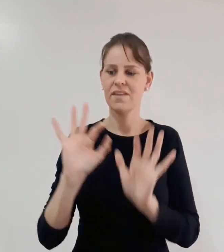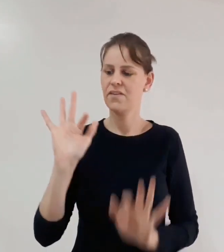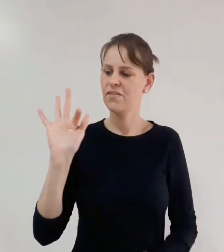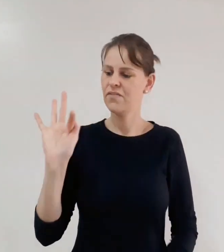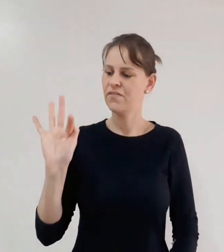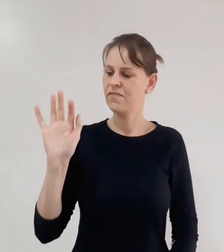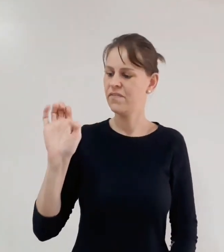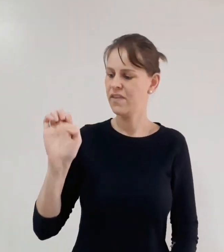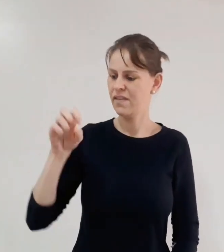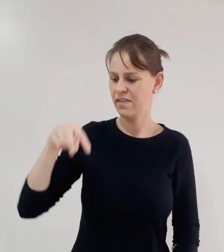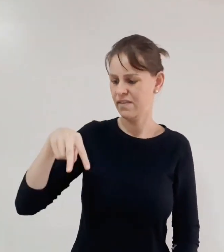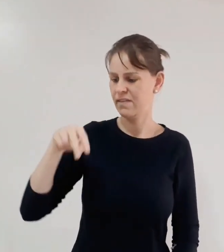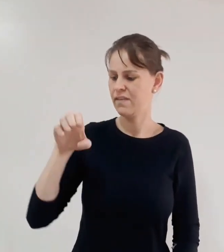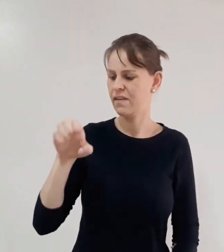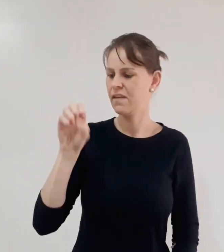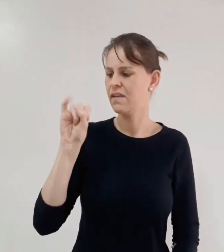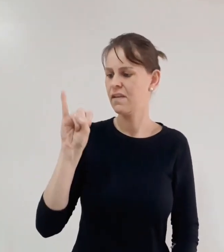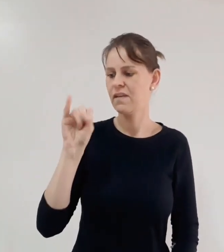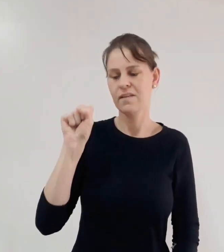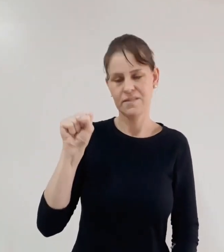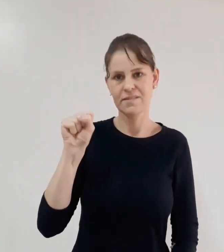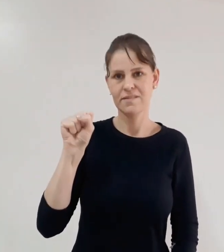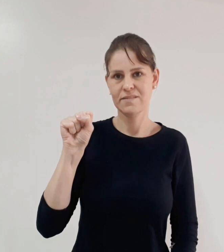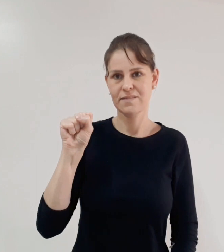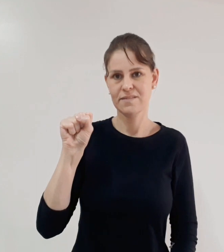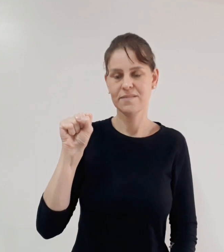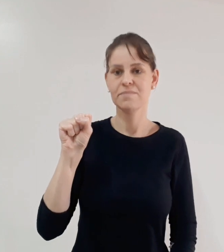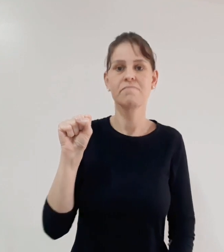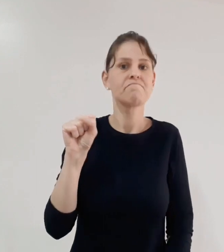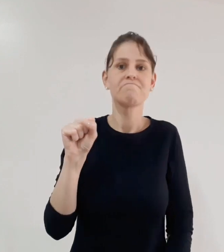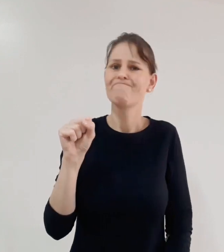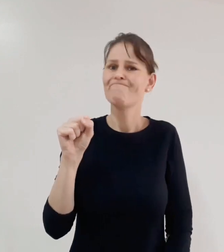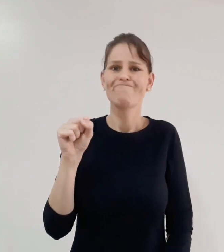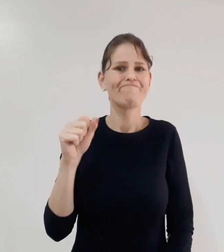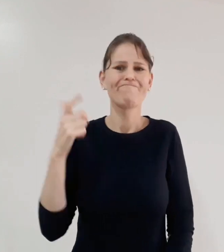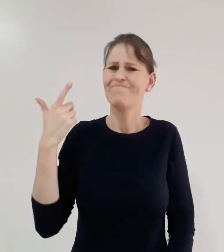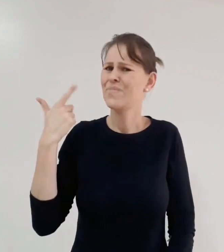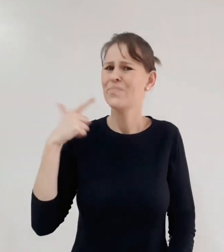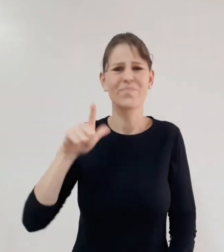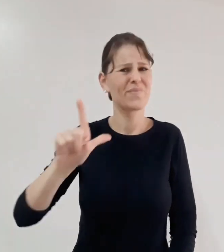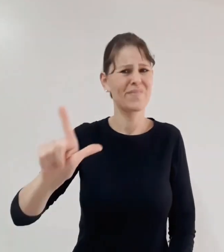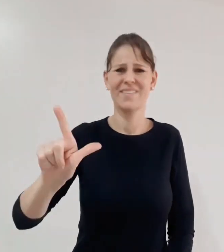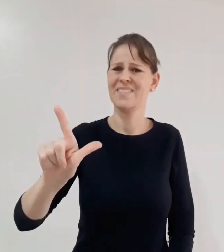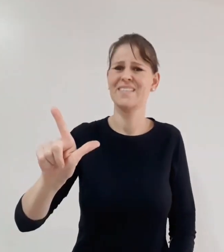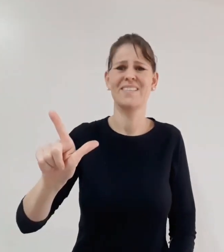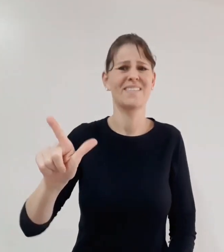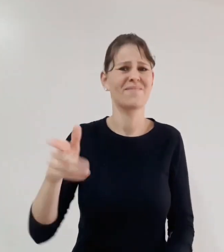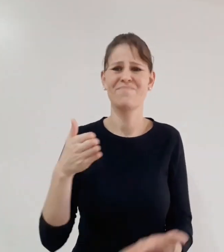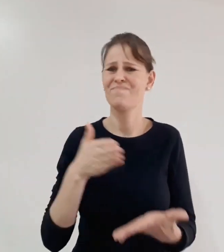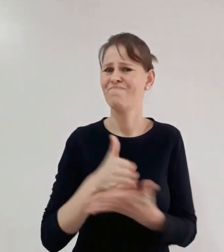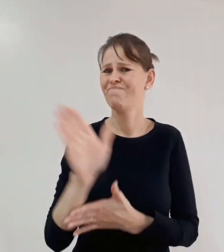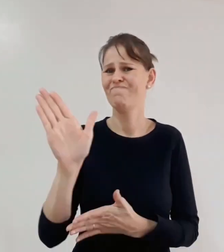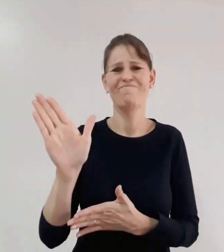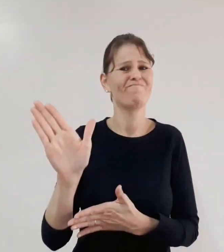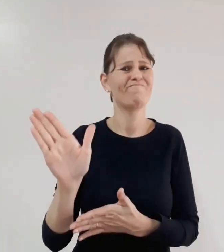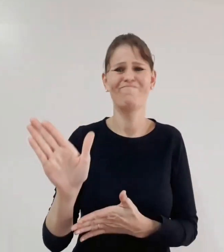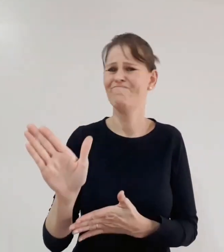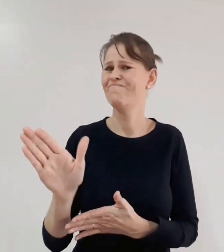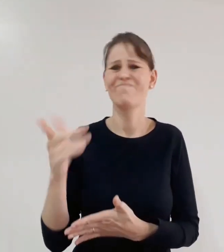eu tive a oportunidade de fazer o ProLibras e mais à frente eu também tive a oportunidade de fazer a prova da Feneis. Ou seja,